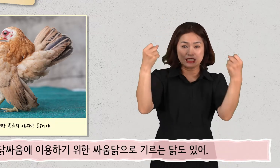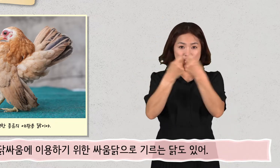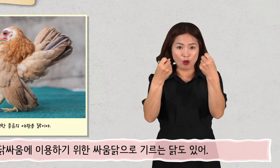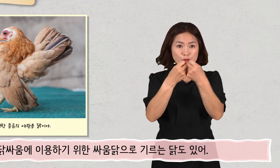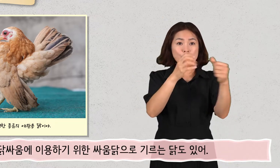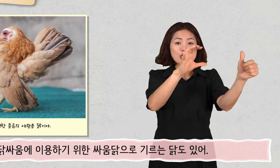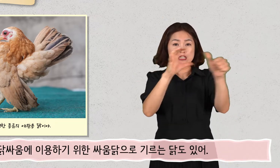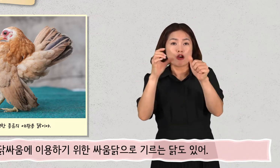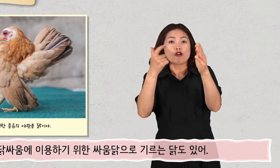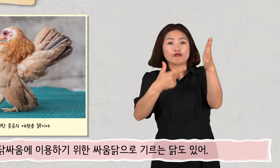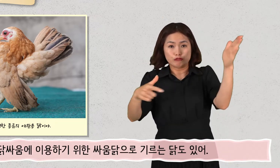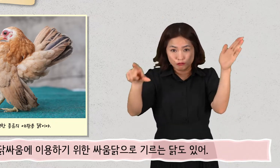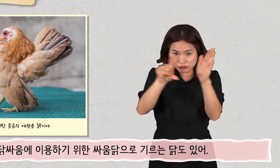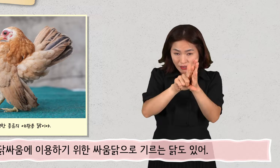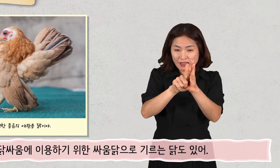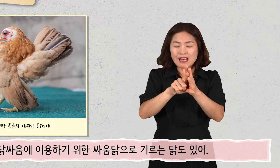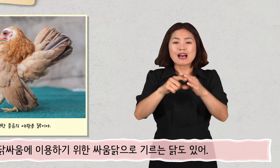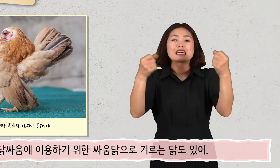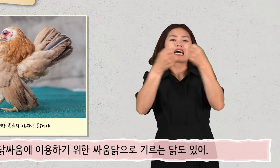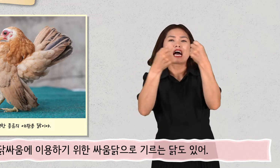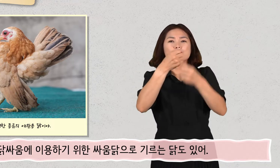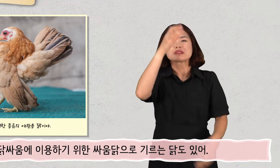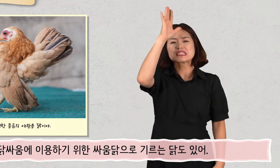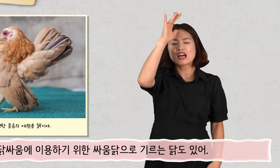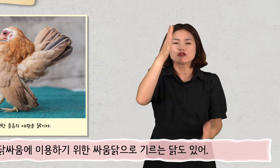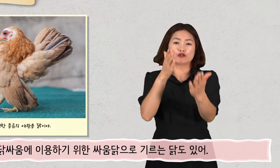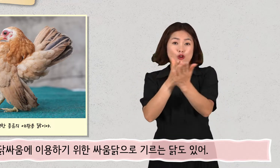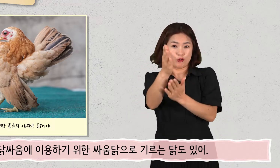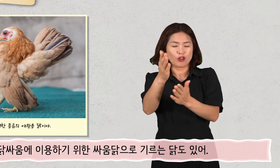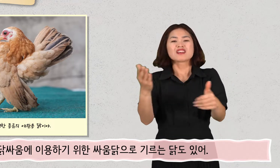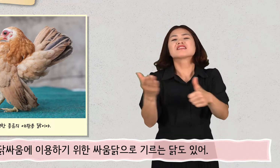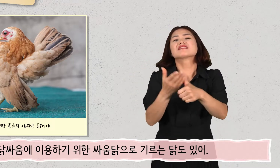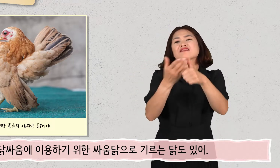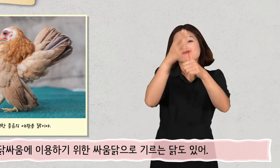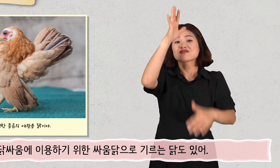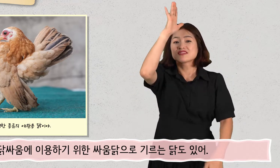닭싸움에 이용하기 위한 싸움닭으로 기르는 닭도 있어.